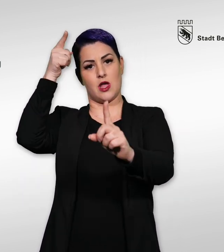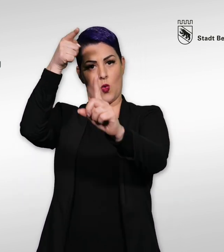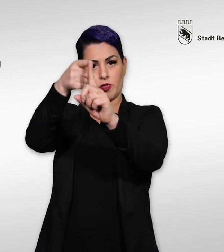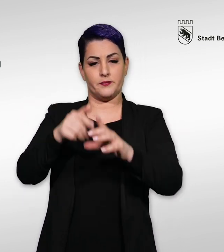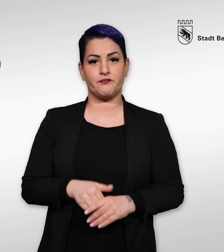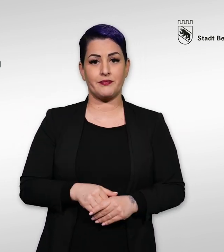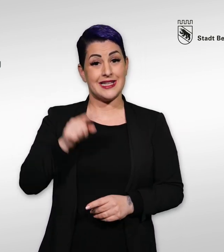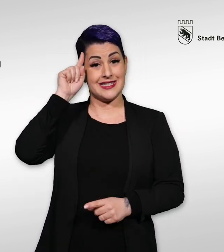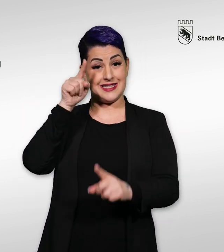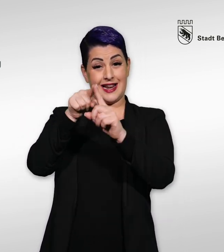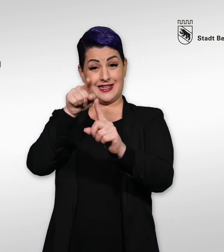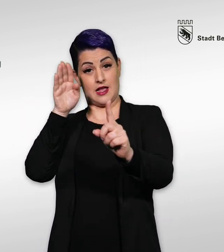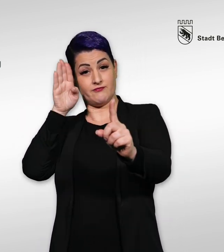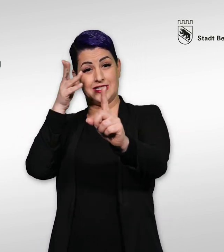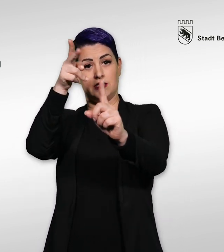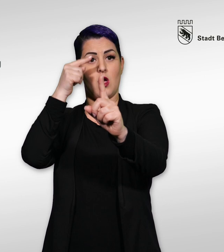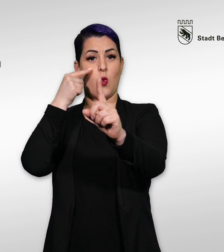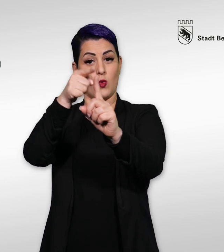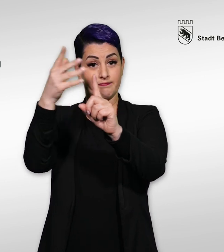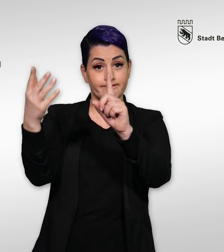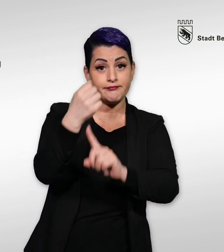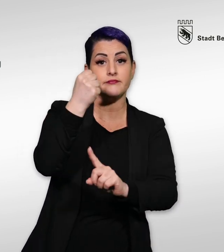Sie finden den Link dazu unter diesem Video.